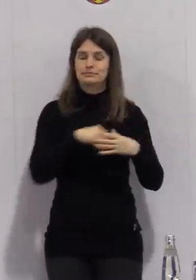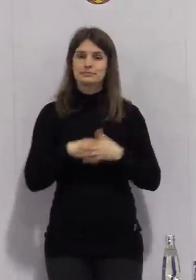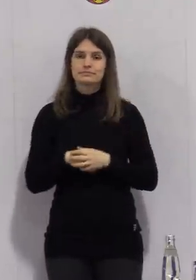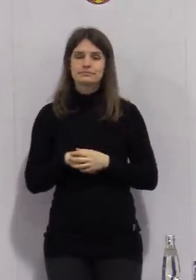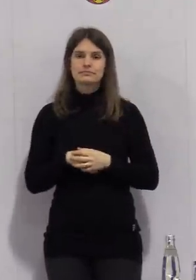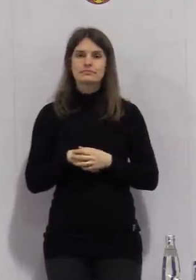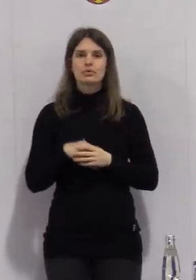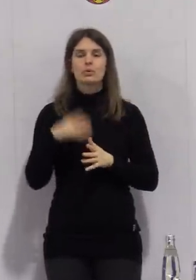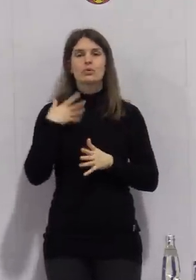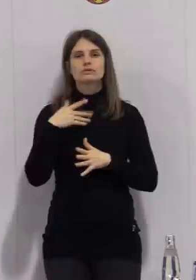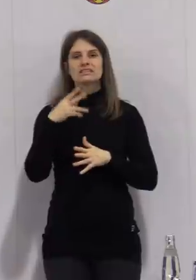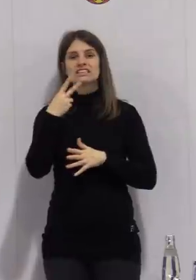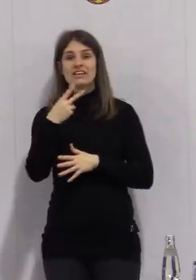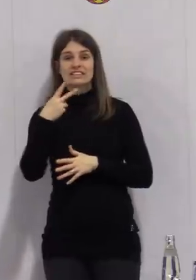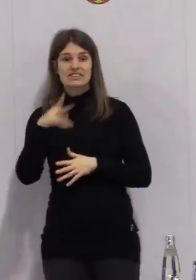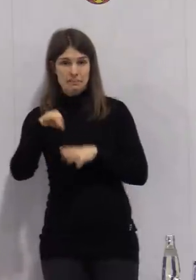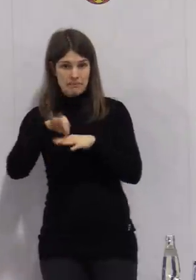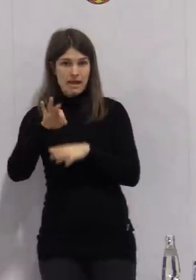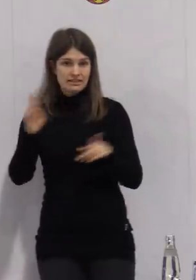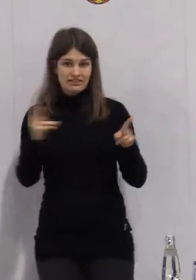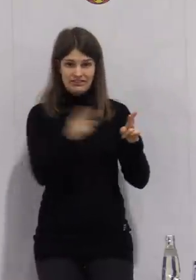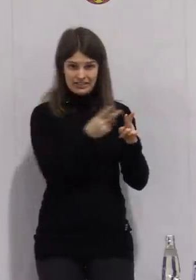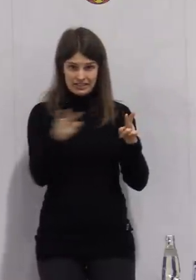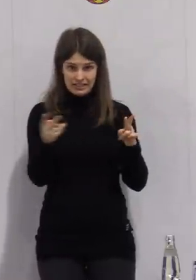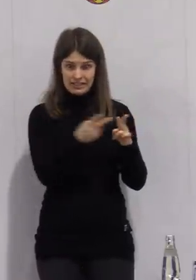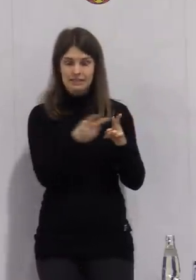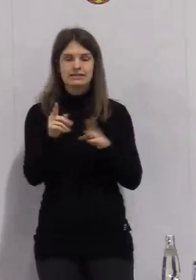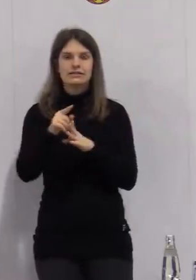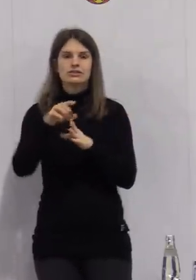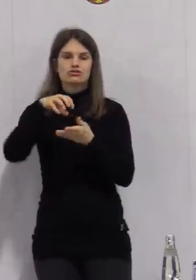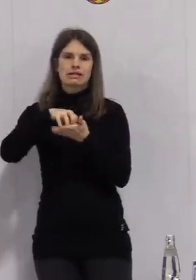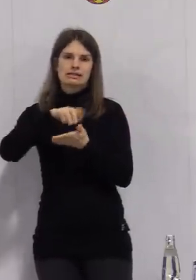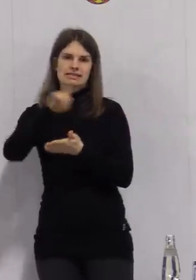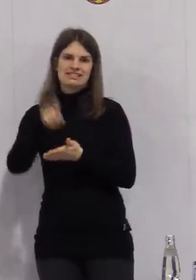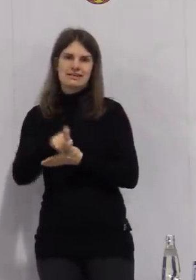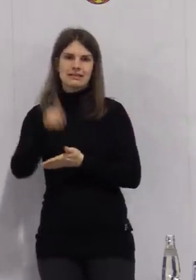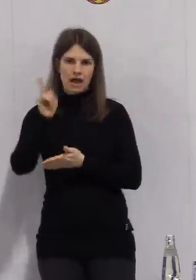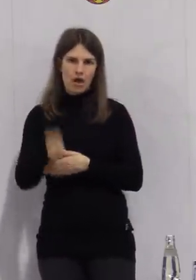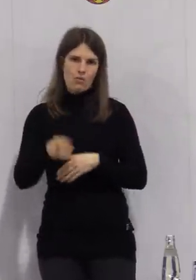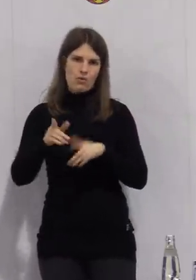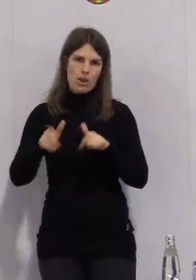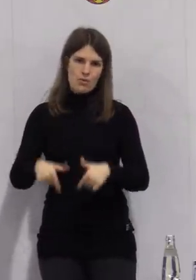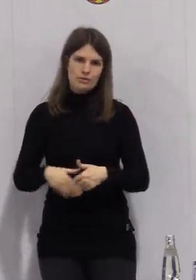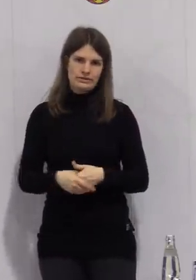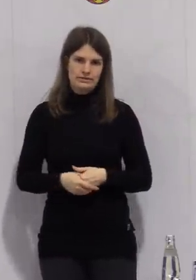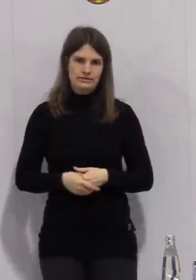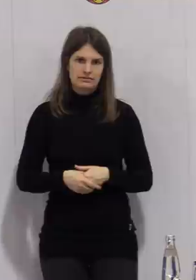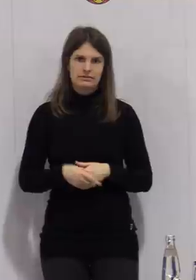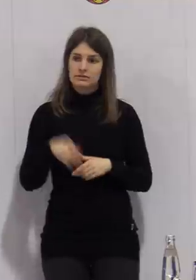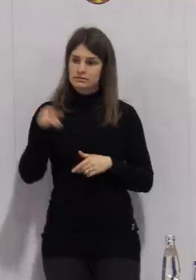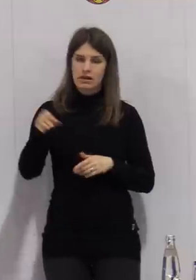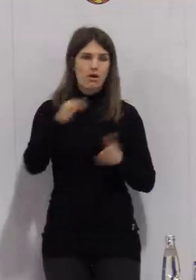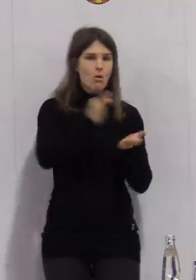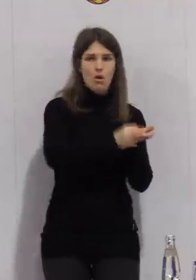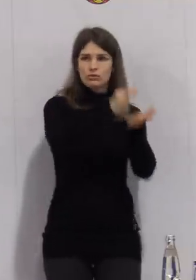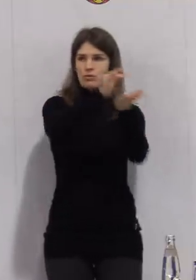ebenfalls ab 22. März in der Stadt Zeitz. Das wird vor Ort geimpft.